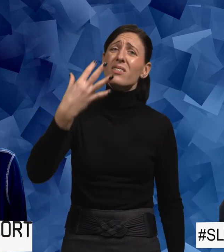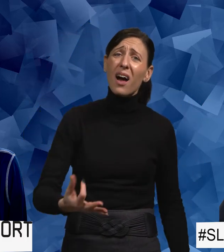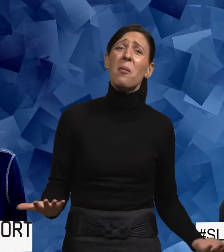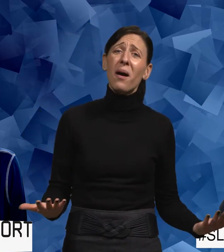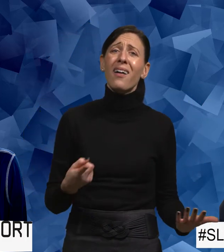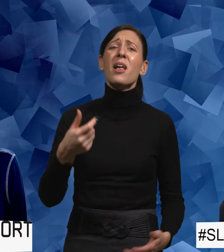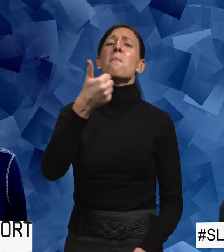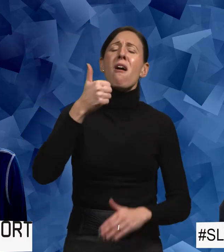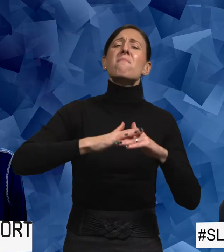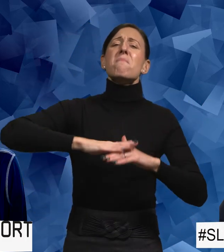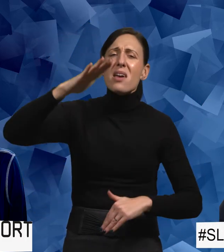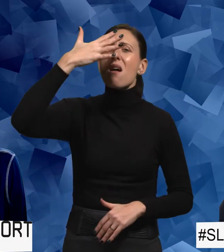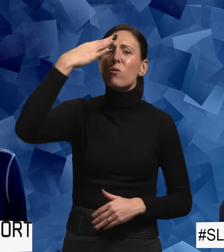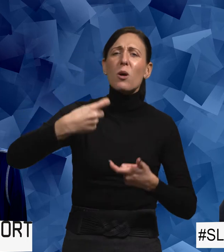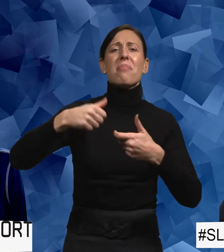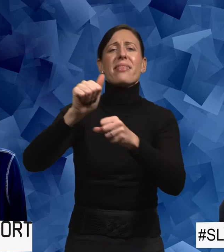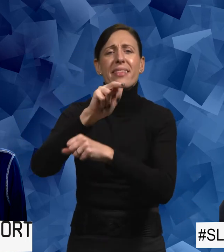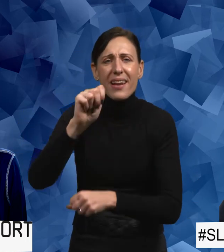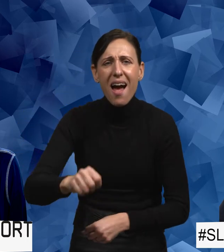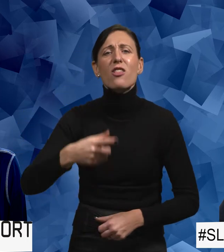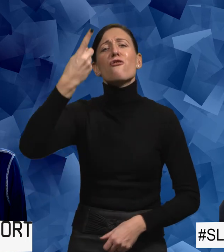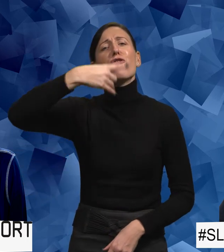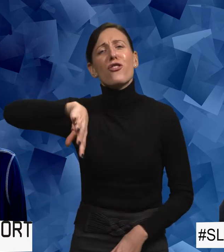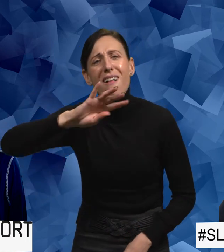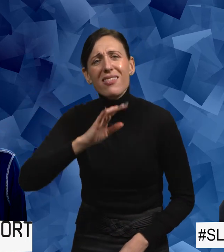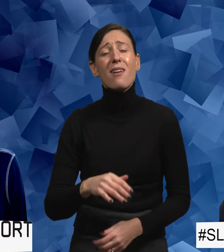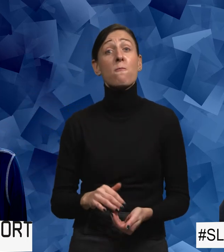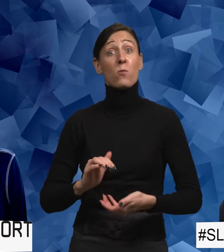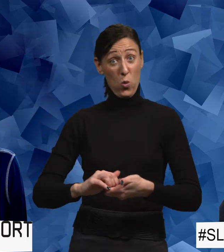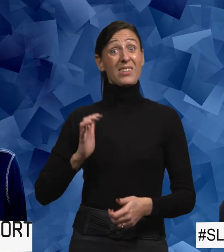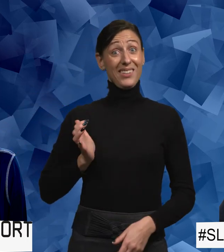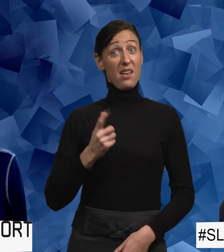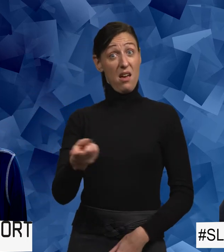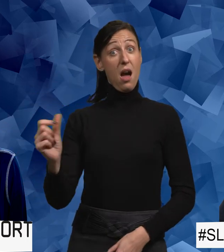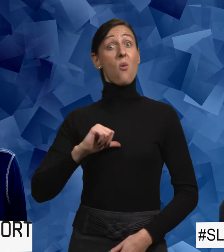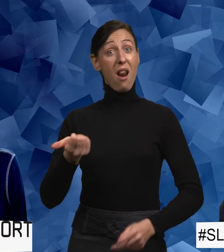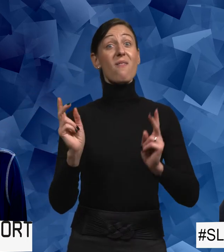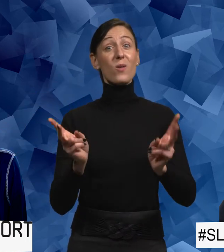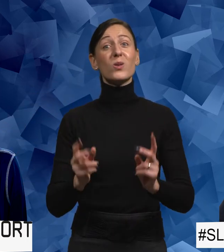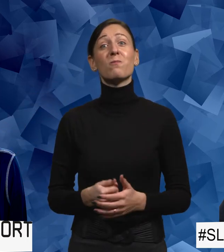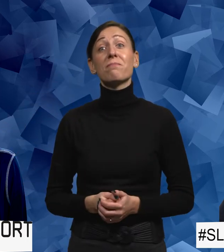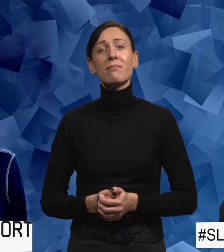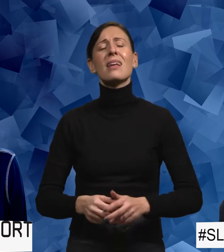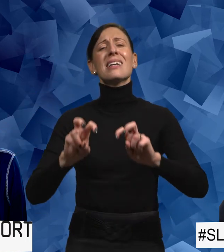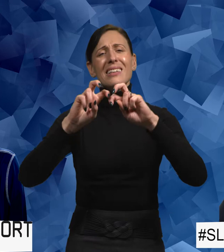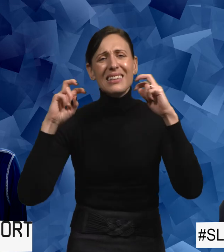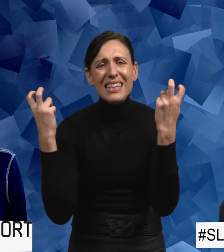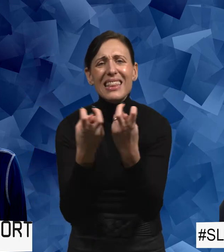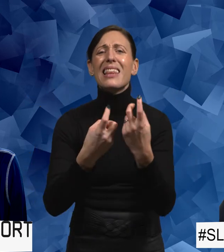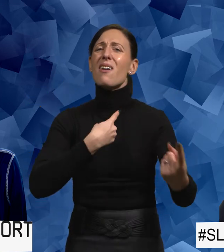Vi behöver alltså mer kunskap hos tränarna, men även föräldrarna och hos tjejerna själva. Sitta ner i en grupp och säga